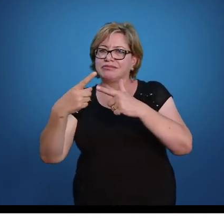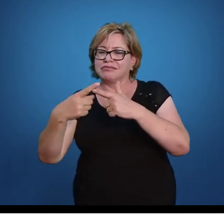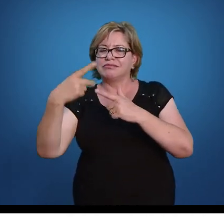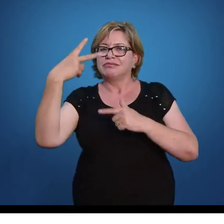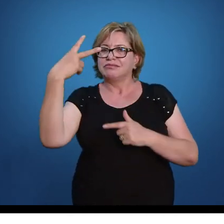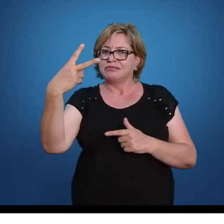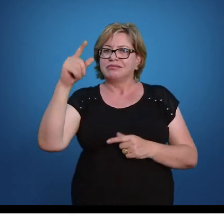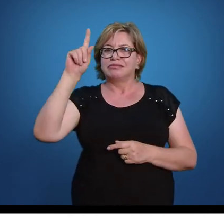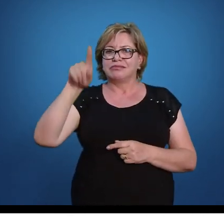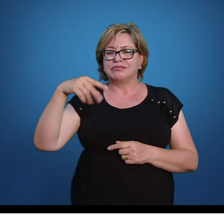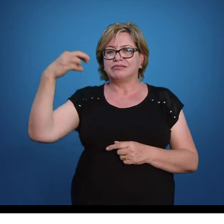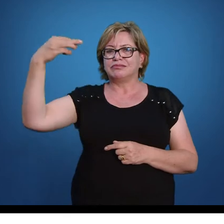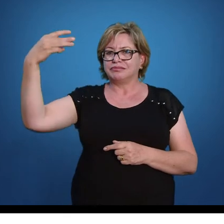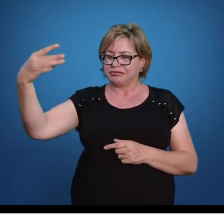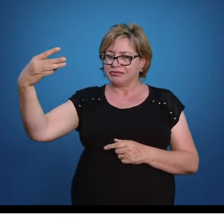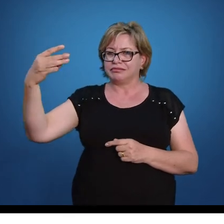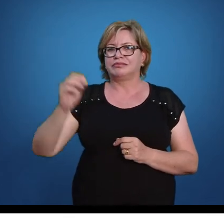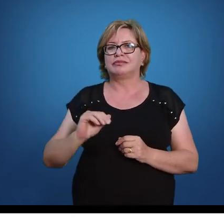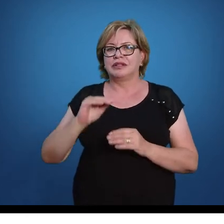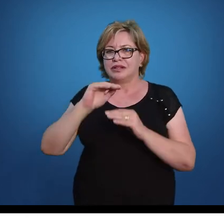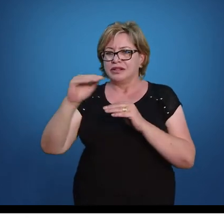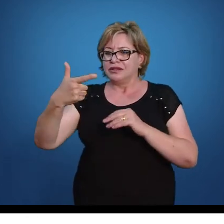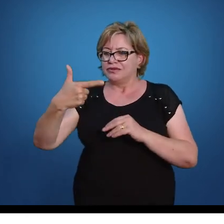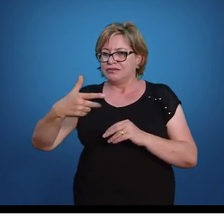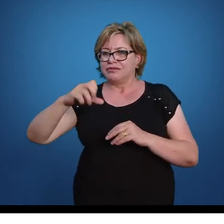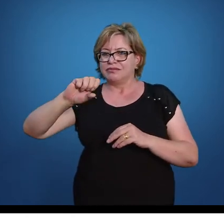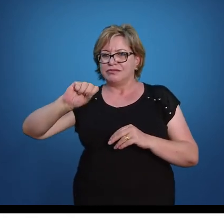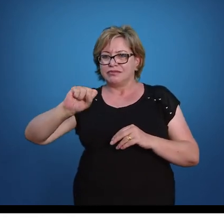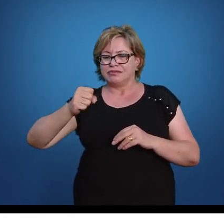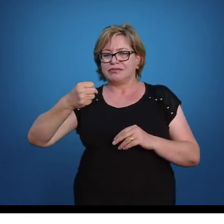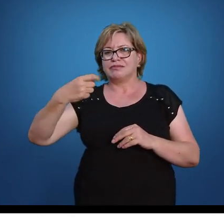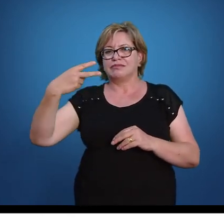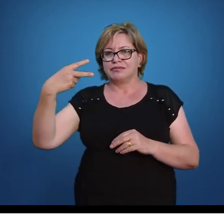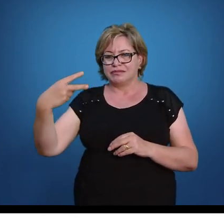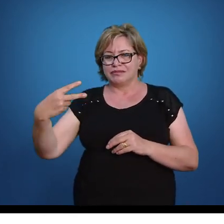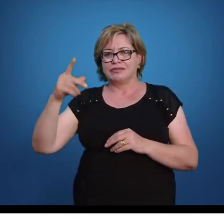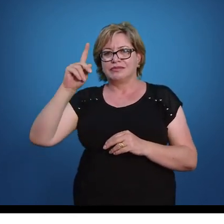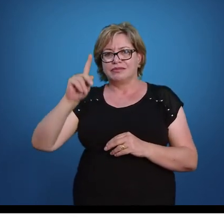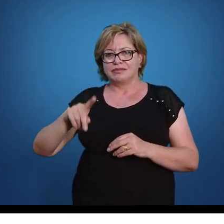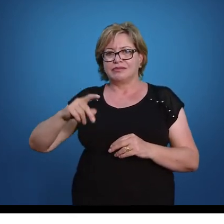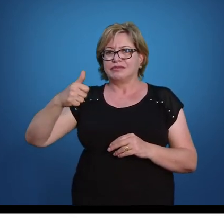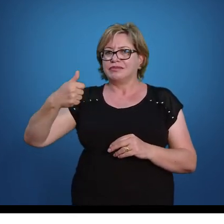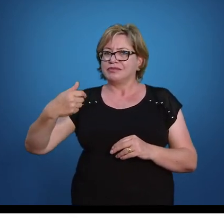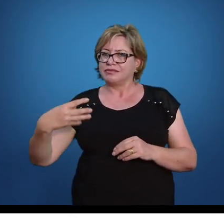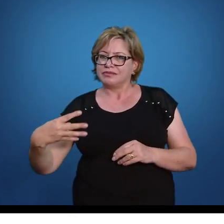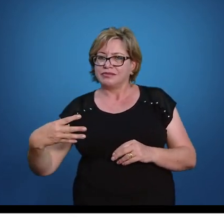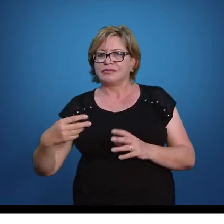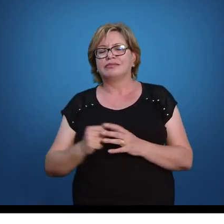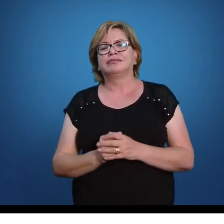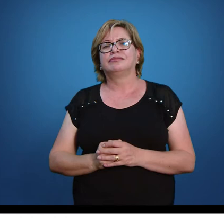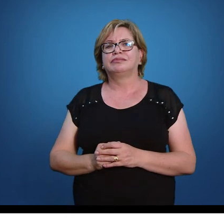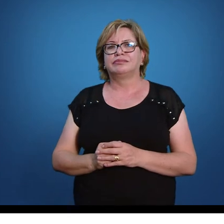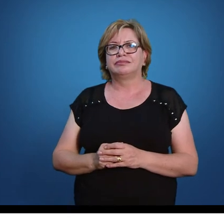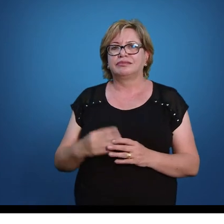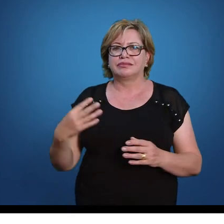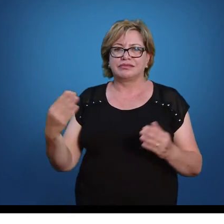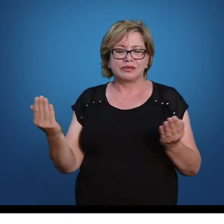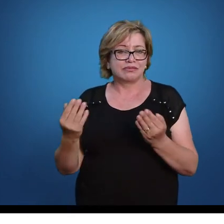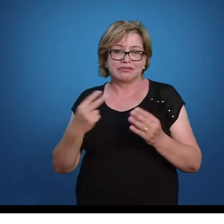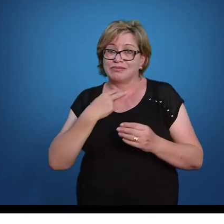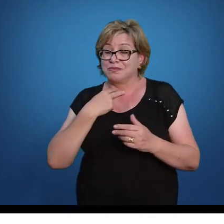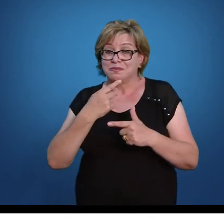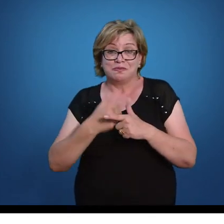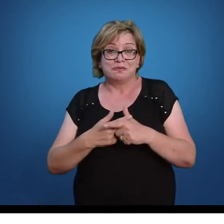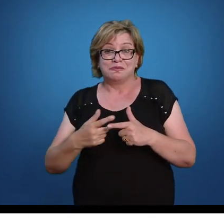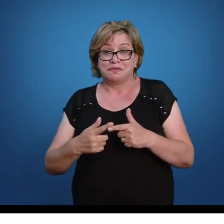vai dar 3. 28 por 2 vai dar 14. Agora, eu tenho o resultado